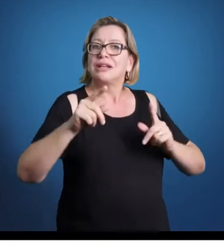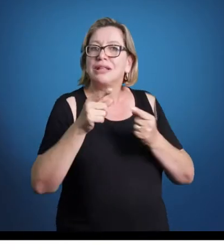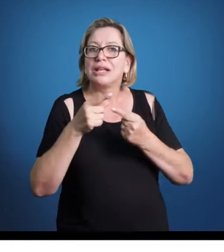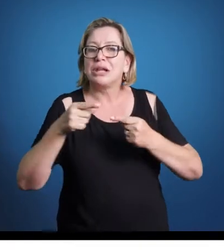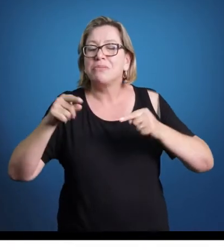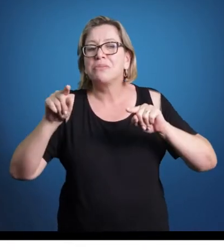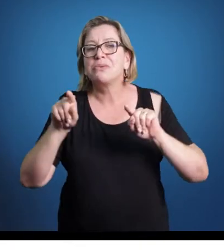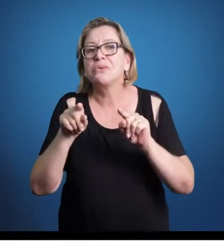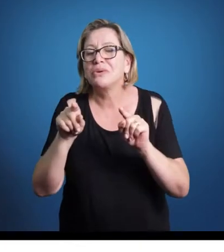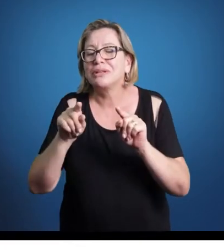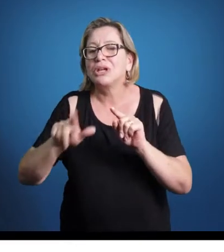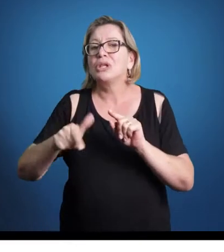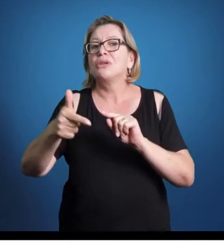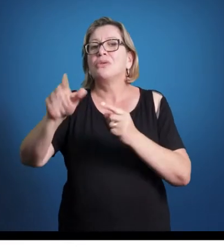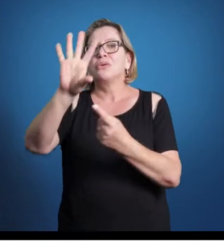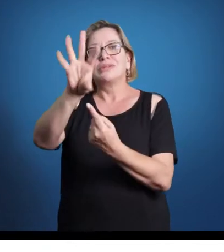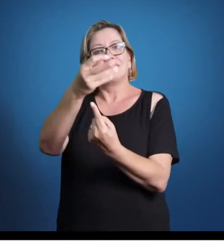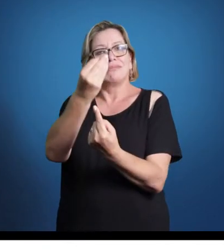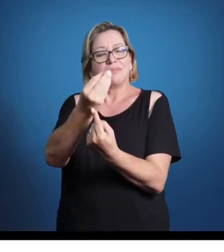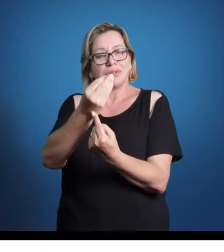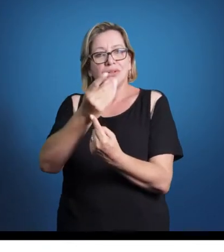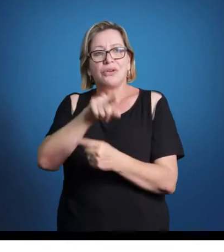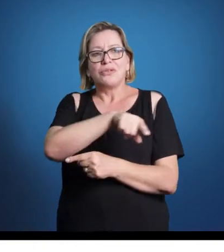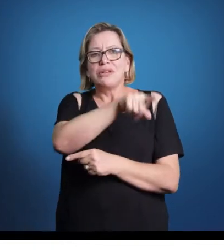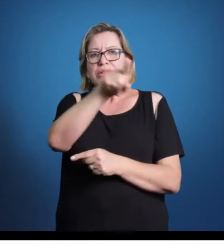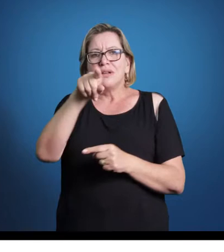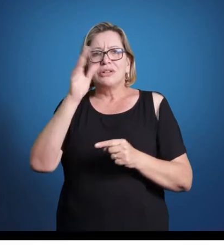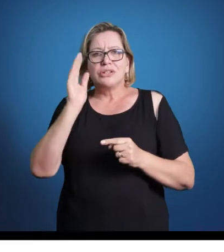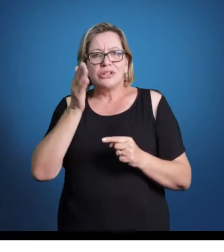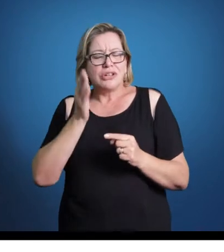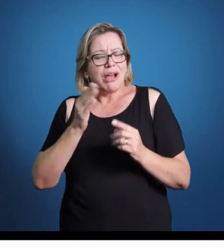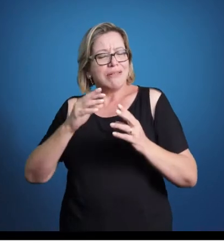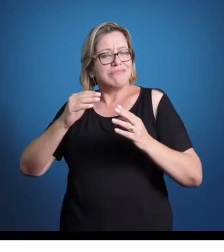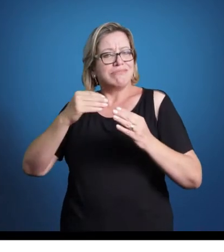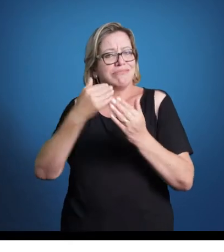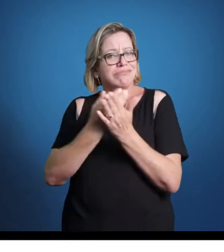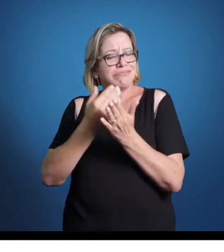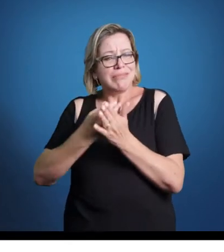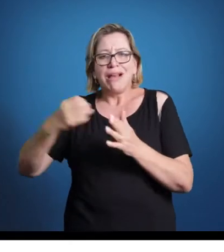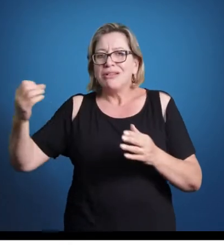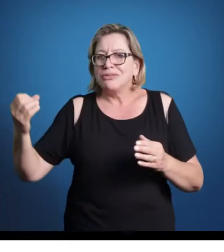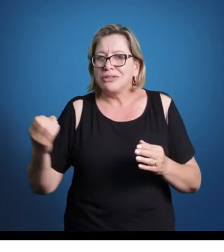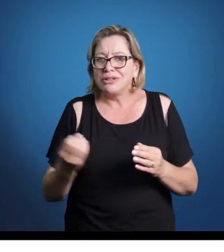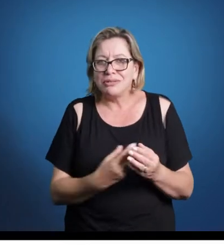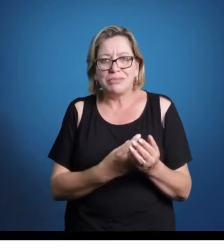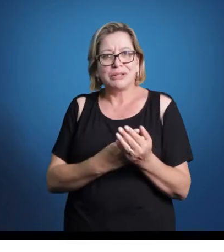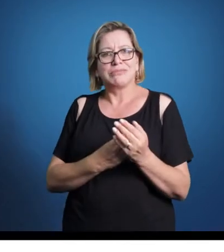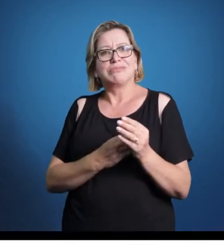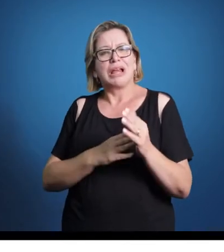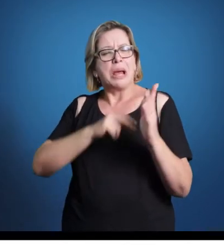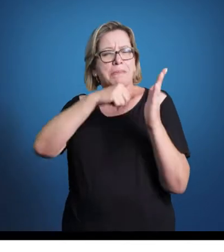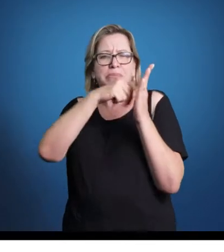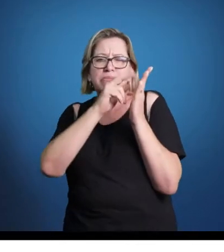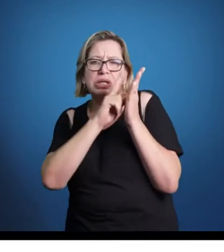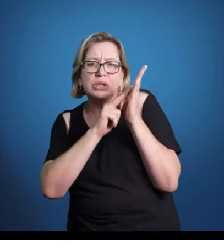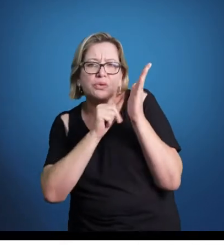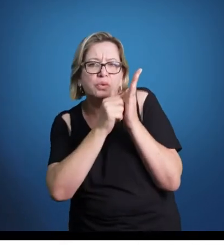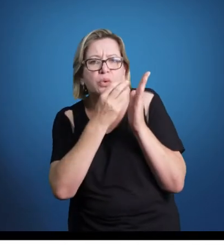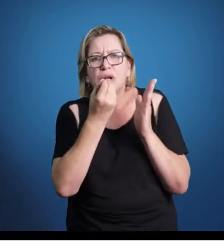nas outras artes. Como vocês já devem ter estudado, no renascimento, talvez a pintura,